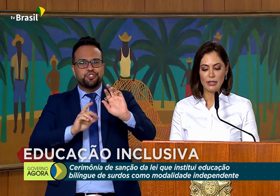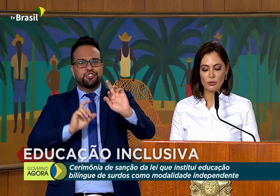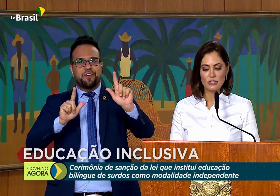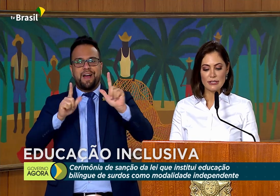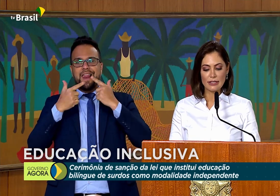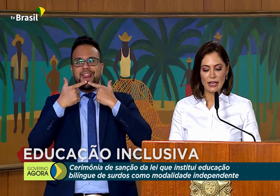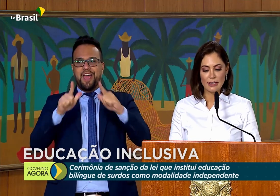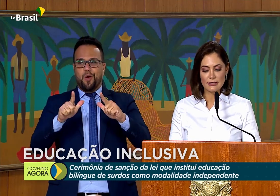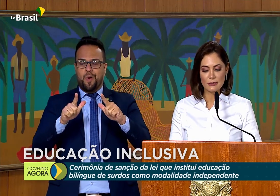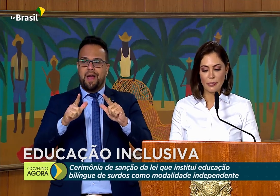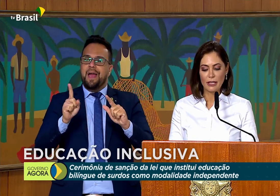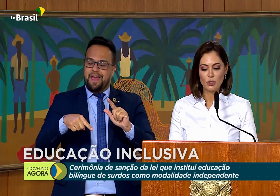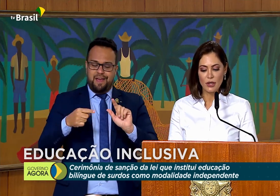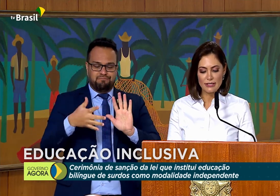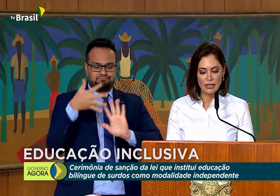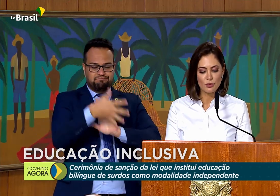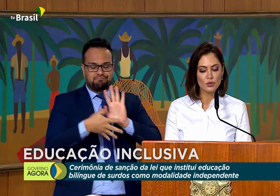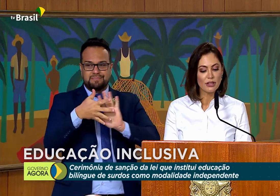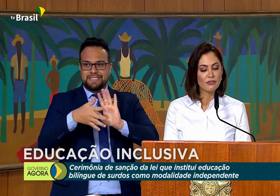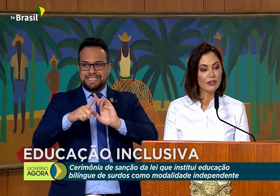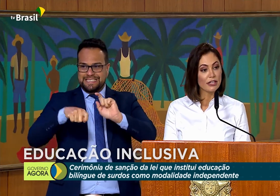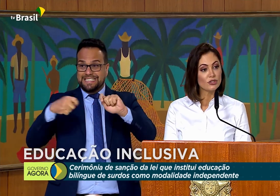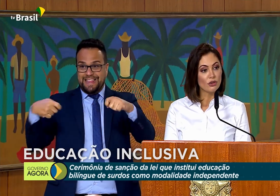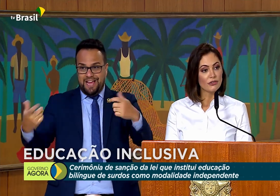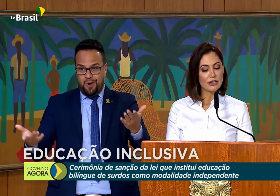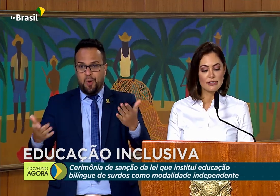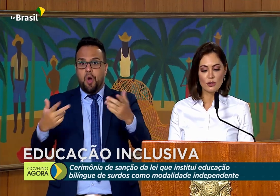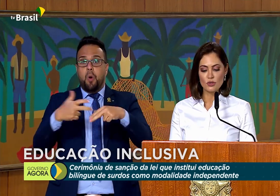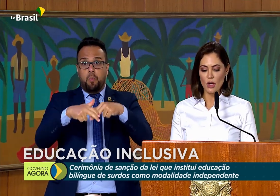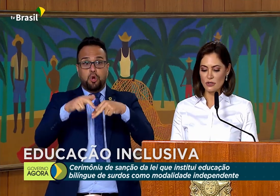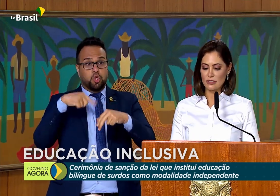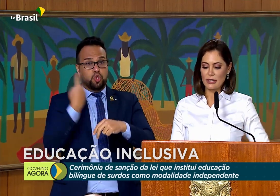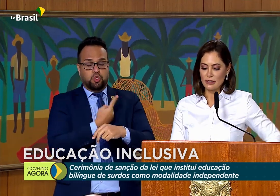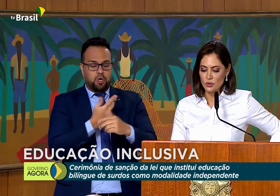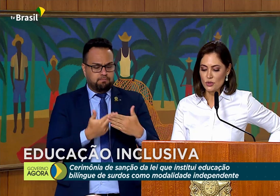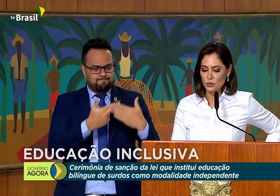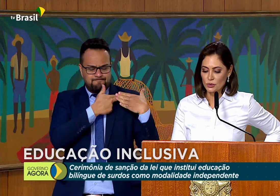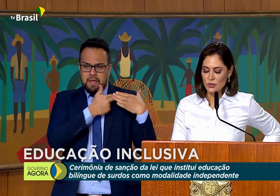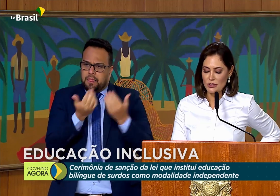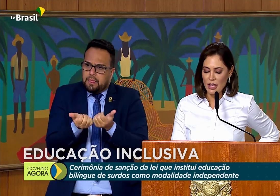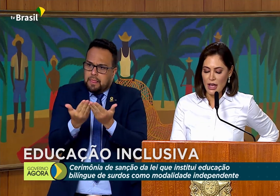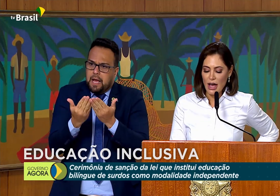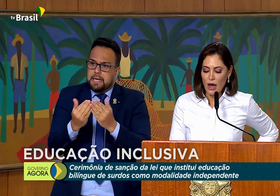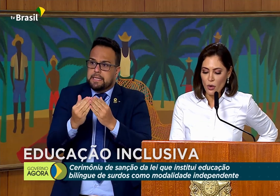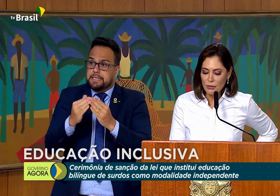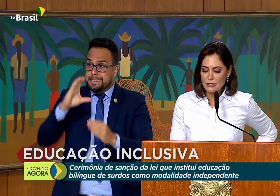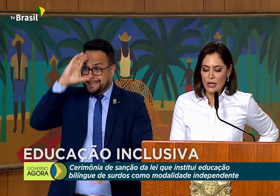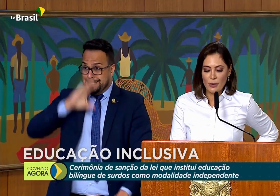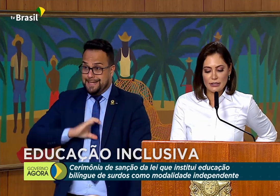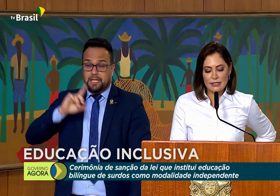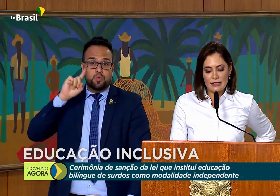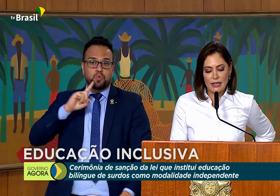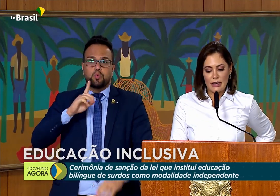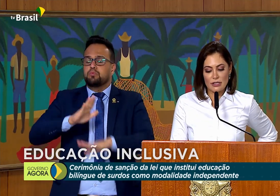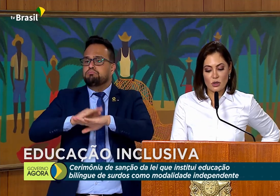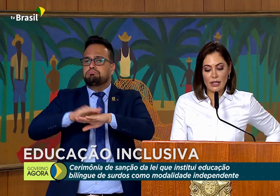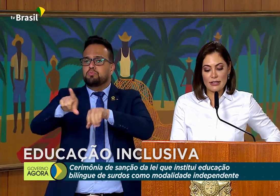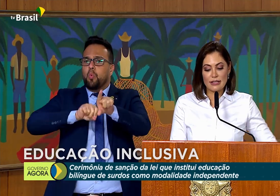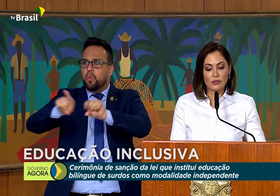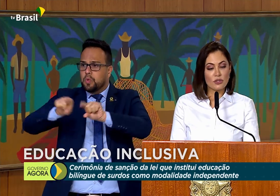uma língua de sinais. E nós temos o dever de oferecer aos nossos cidadãos surdos a opção entre ser escolarizado